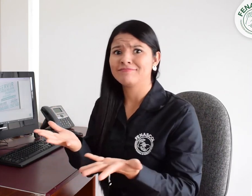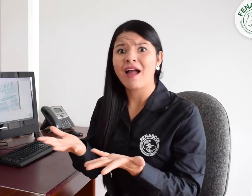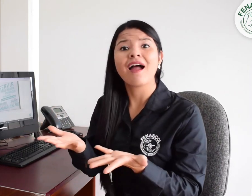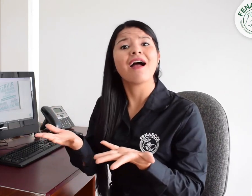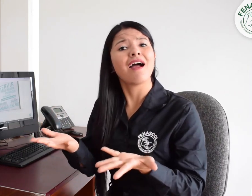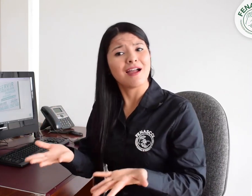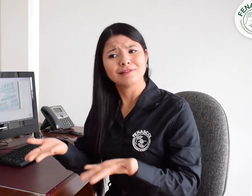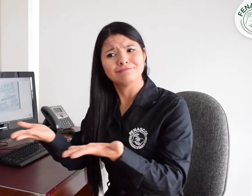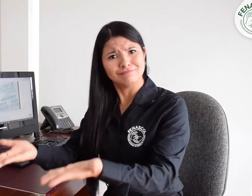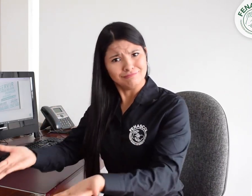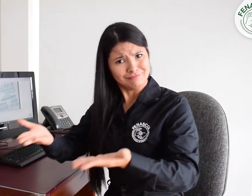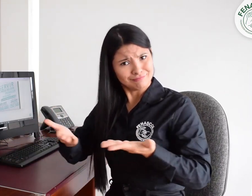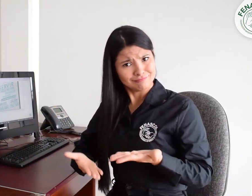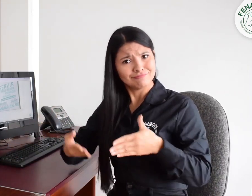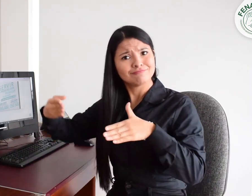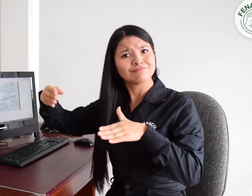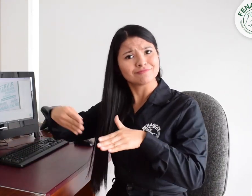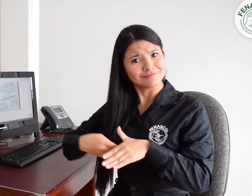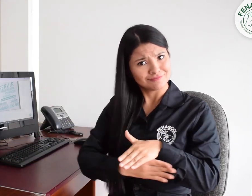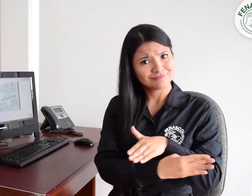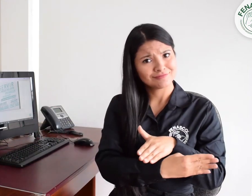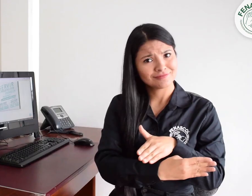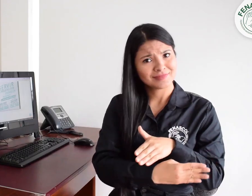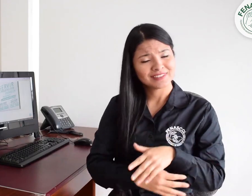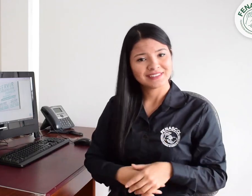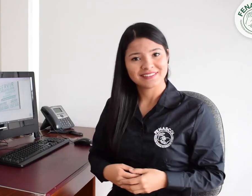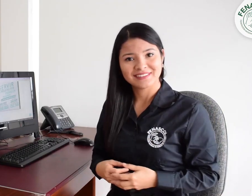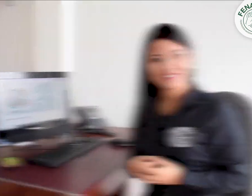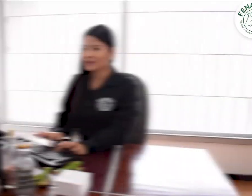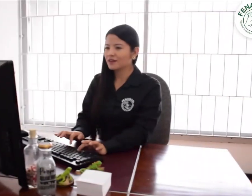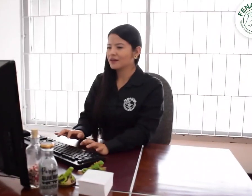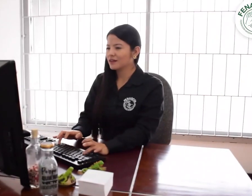información de la organización, puedes consultar sus canales virtuales.